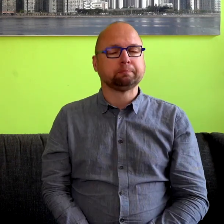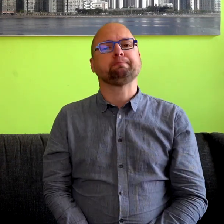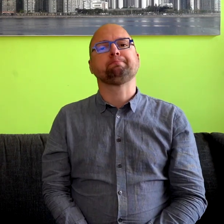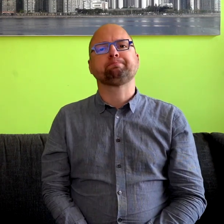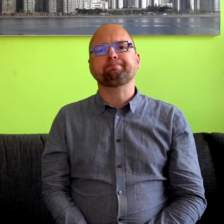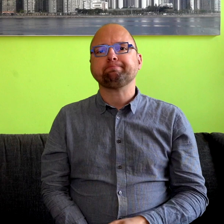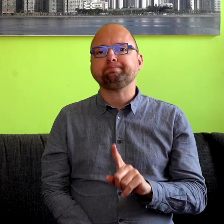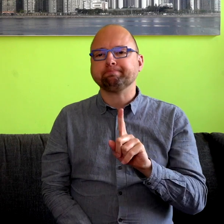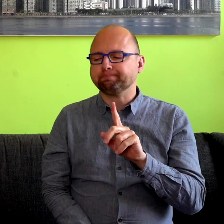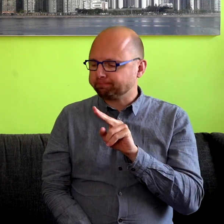Even kijken.